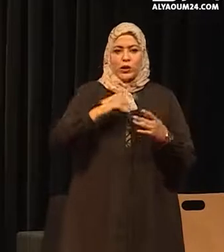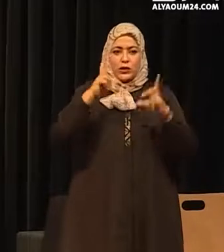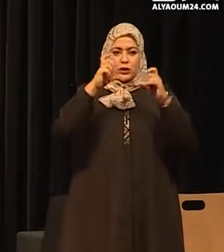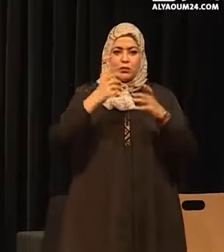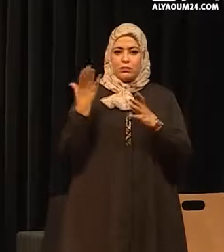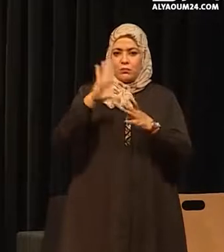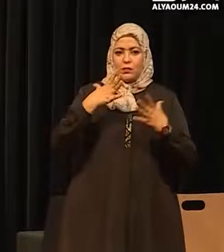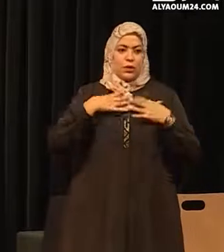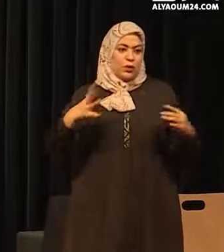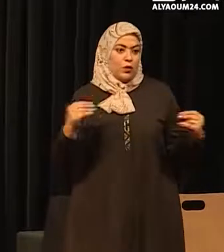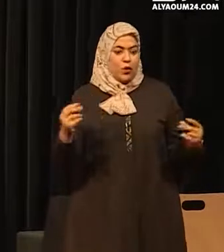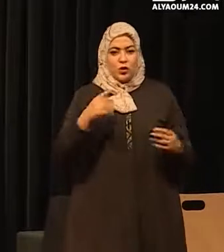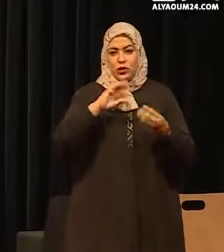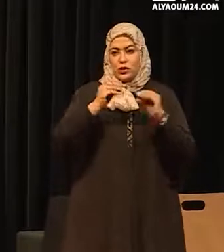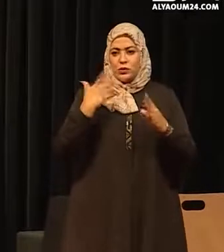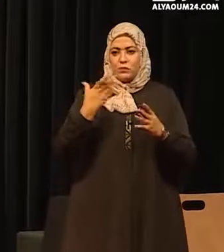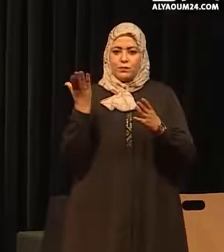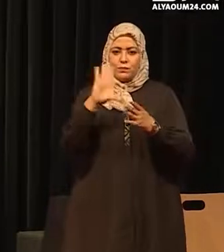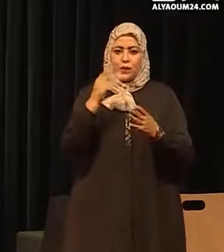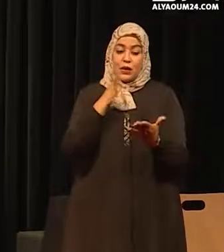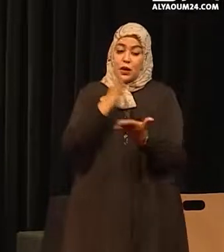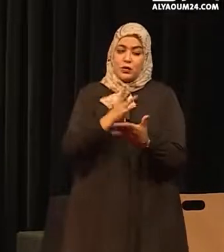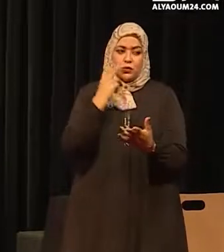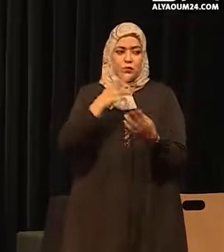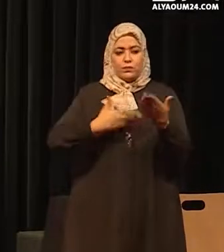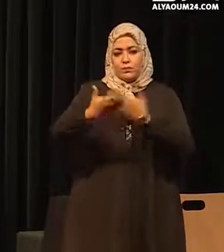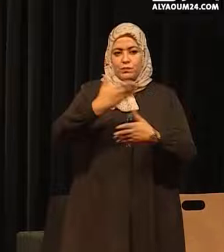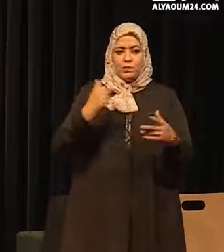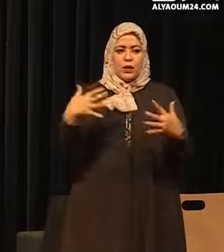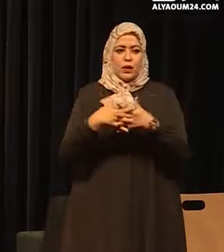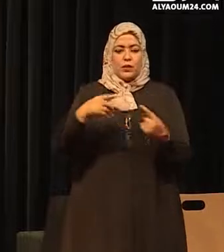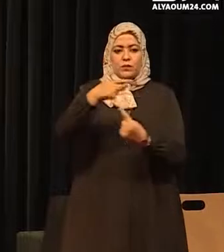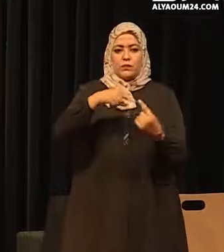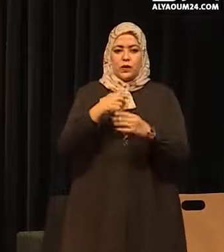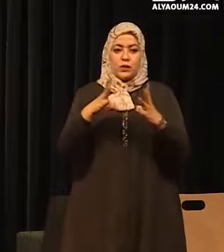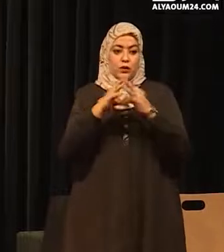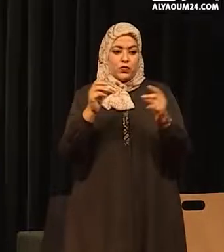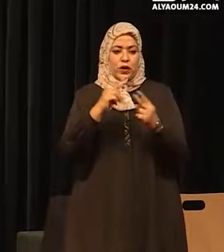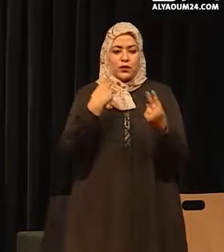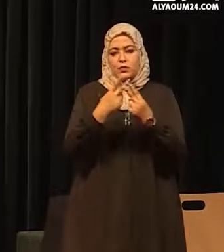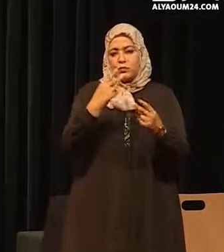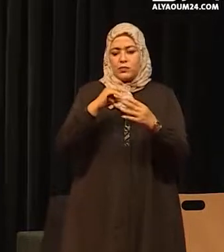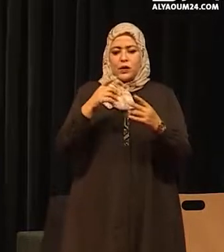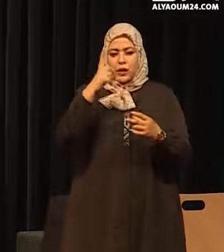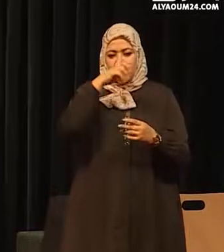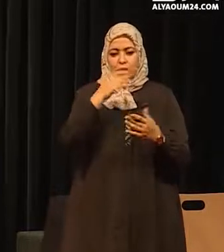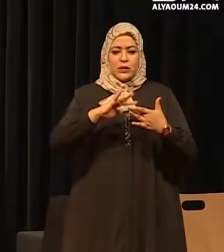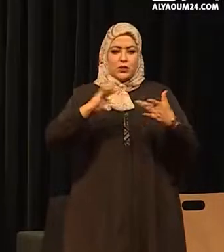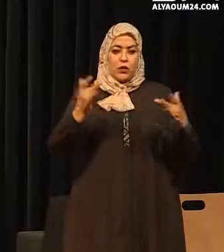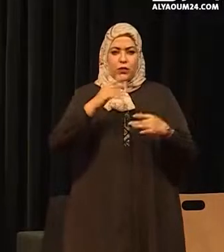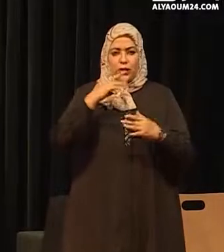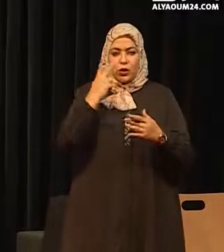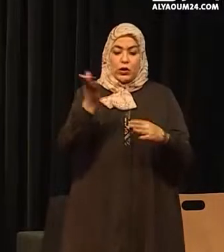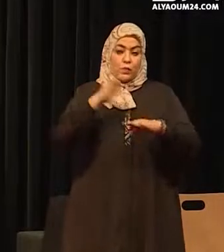محتويات تحترم الطفل وحقوقي وإطارة نقاش منتظم ودوري حول حماية الأطفال ضد العنف الرقمي